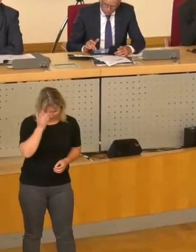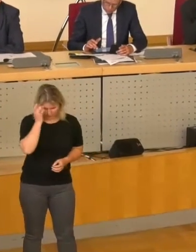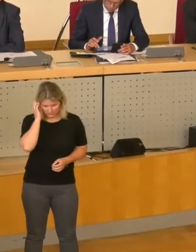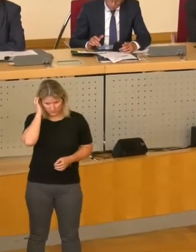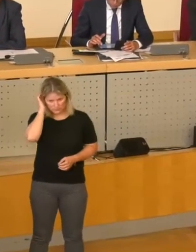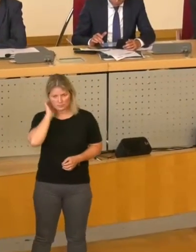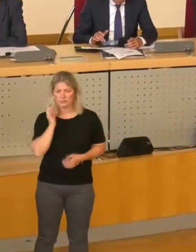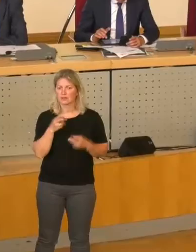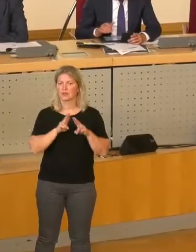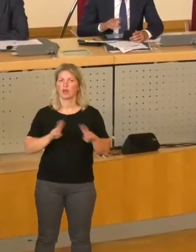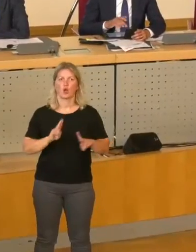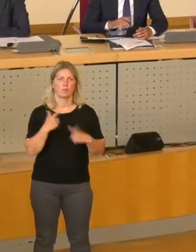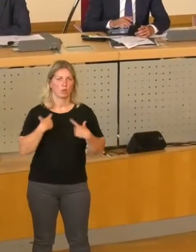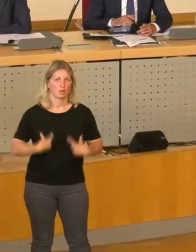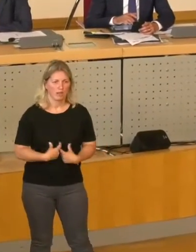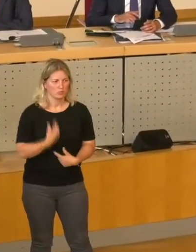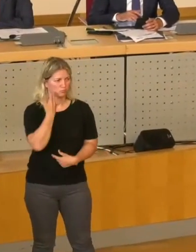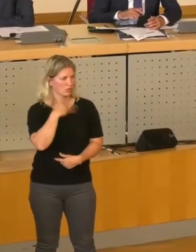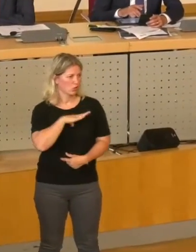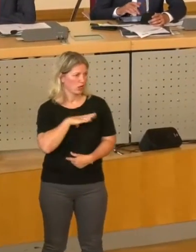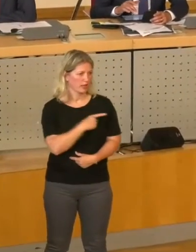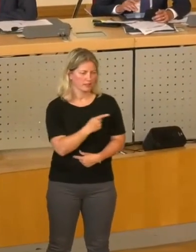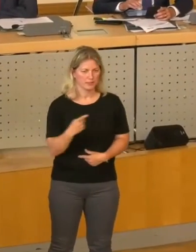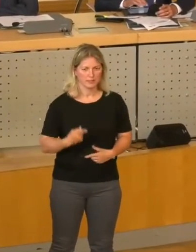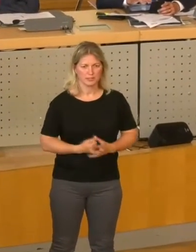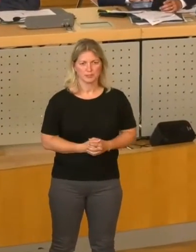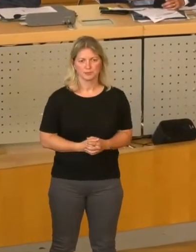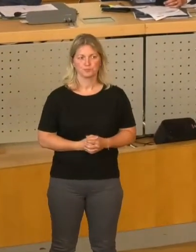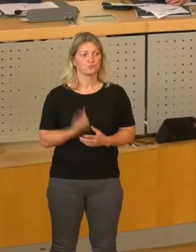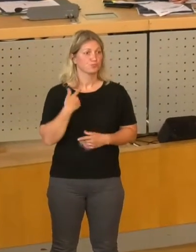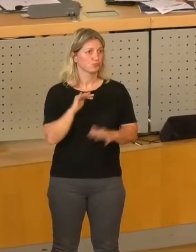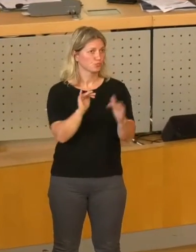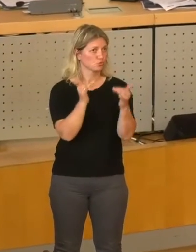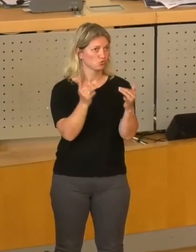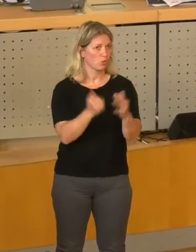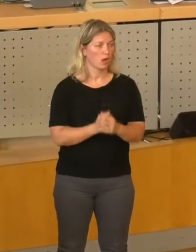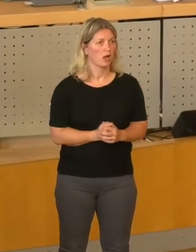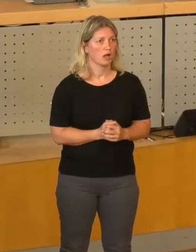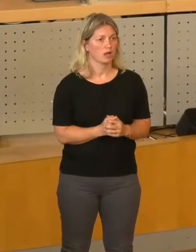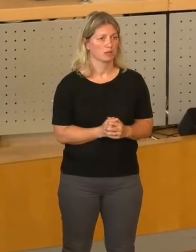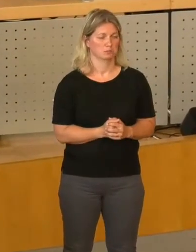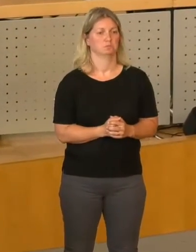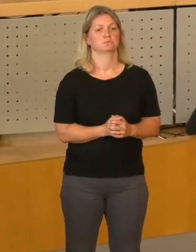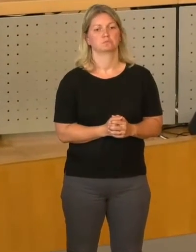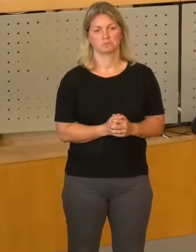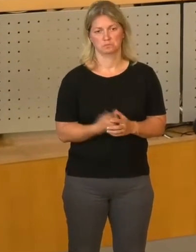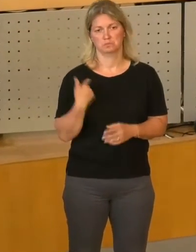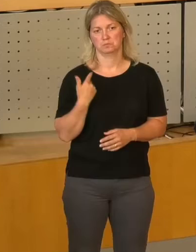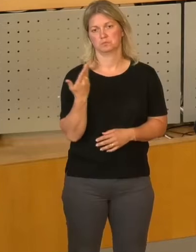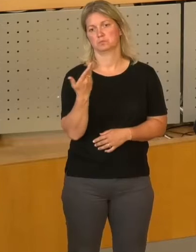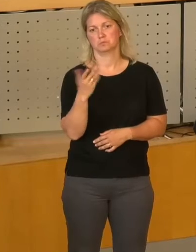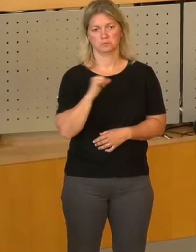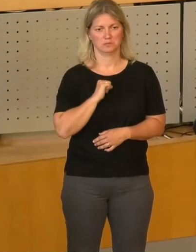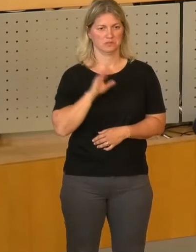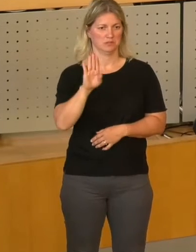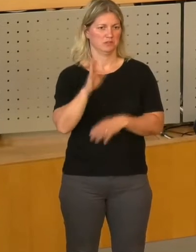Sehr geehrter Herr Oberbürgermeister, liebe Kolleginnen und Kollegen, liebe Zuschauer, jetzt ist die Messlatte sehr hoch gesetzt worden, jede Fraktion